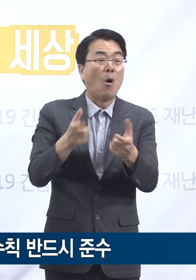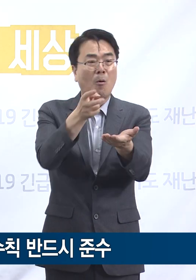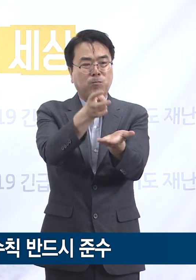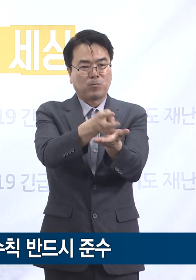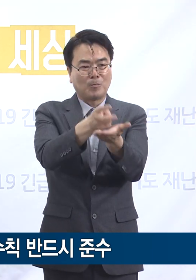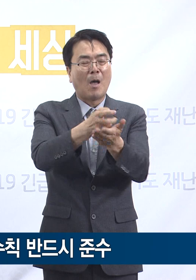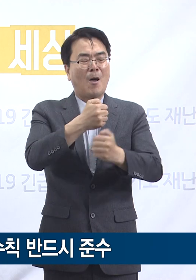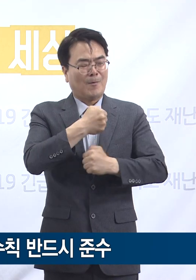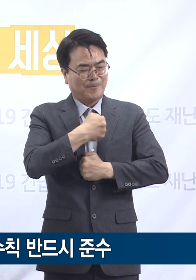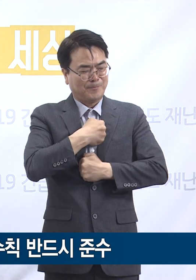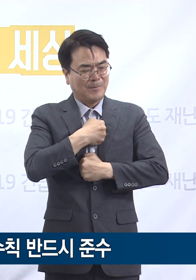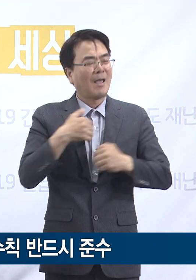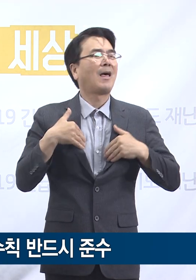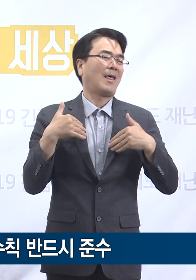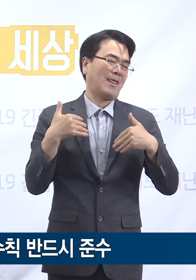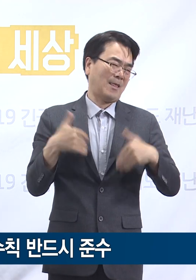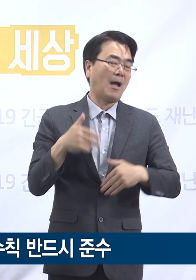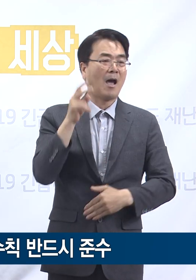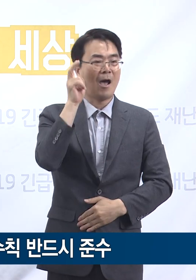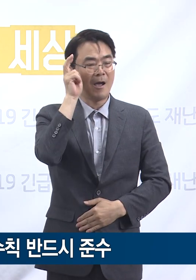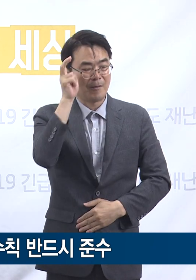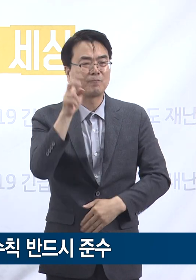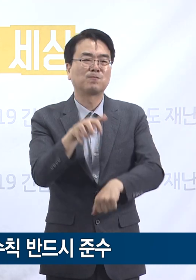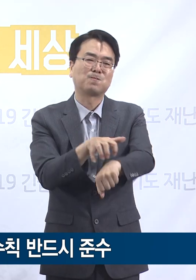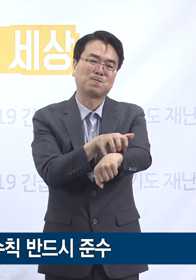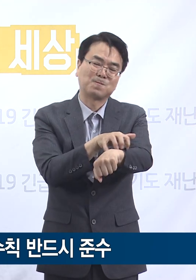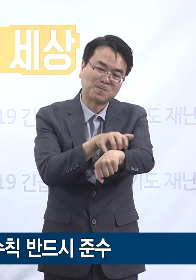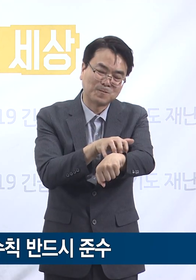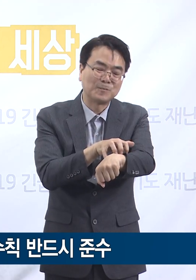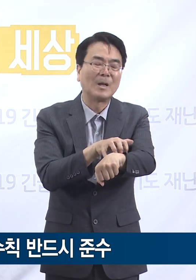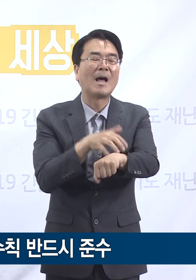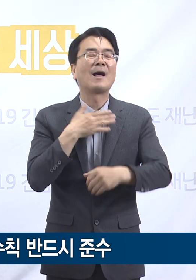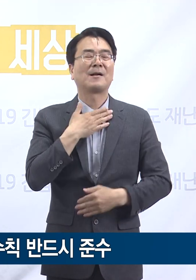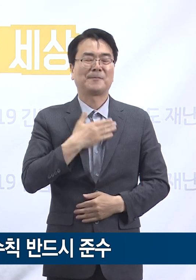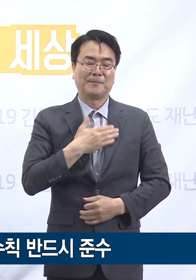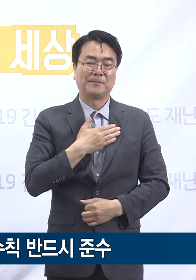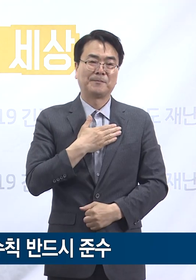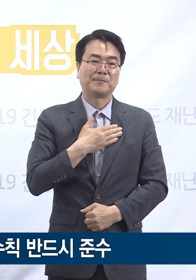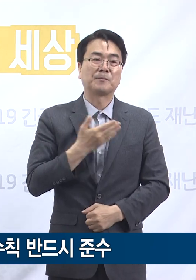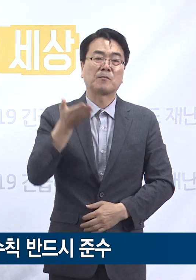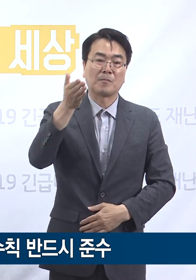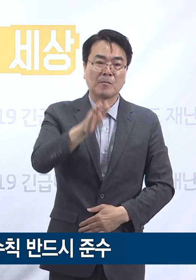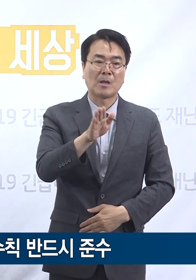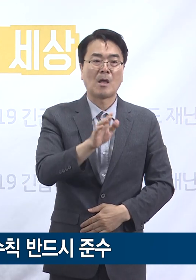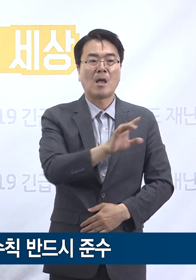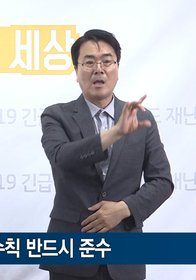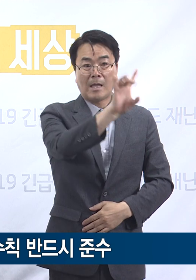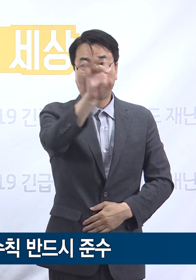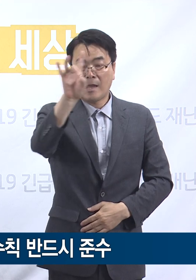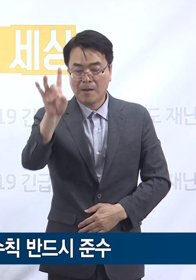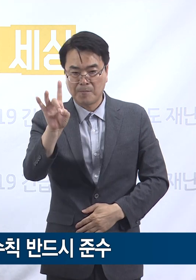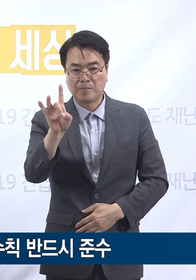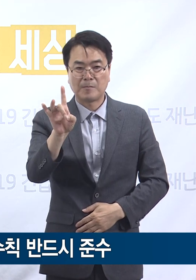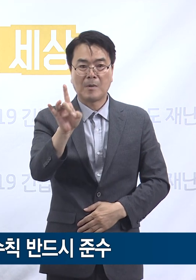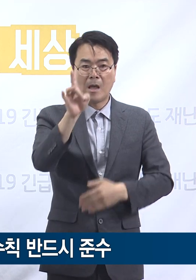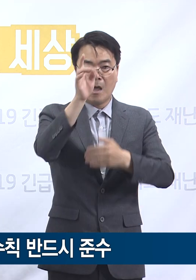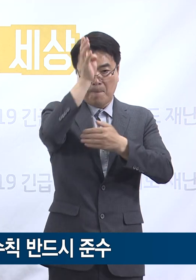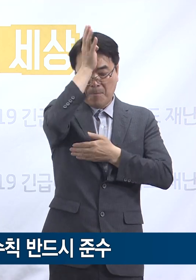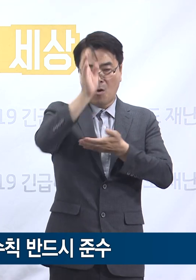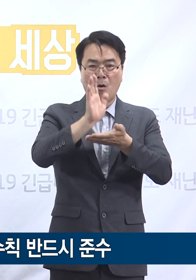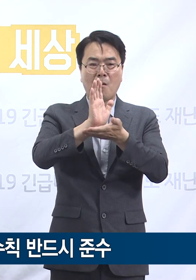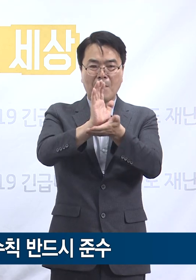엄격하게 준수하는 것이 많이 어렵고 불편하실 것이라 생각합니다. 그러나 개개인 모두가 방역의 주체인 만큼